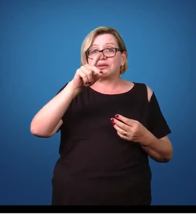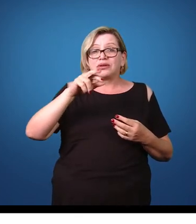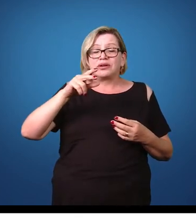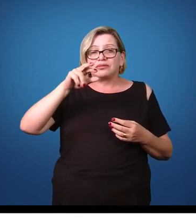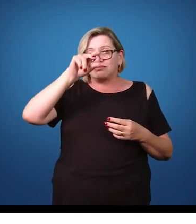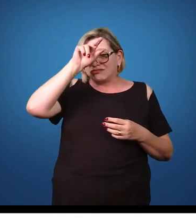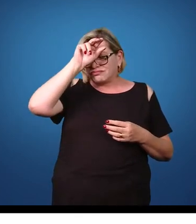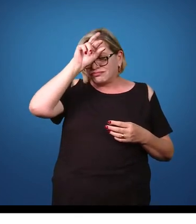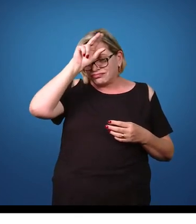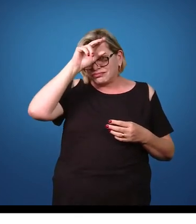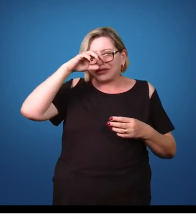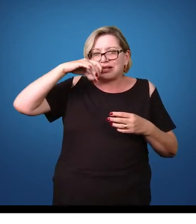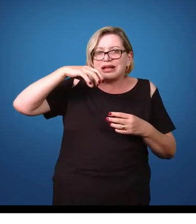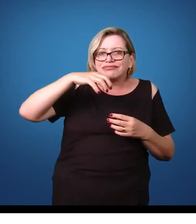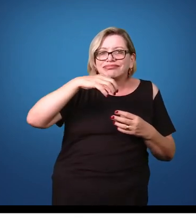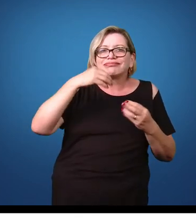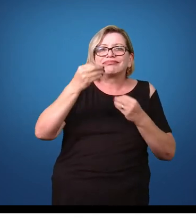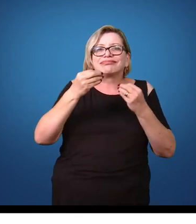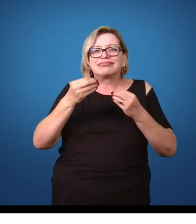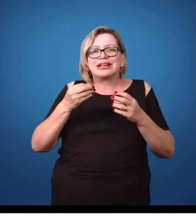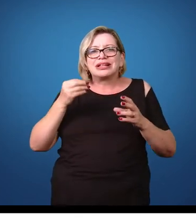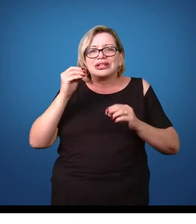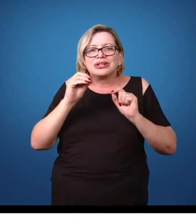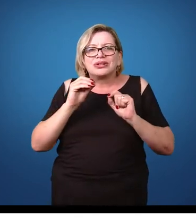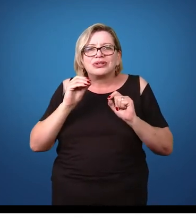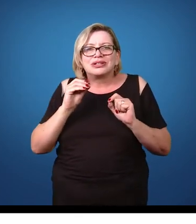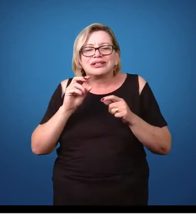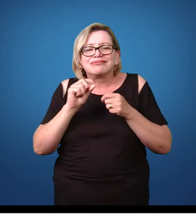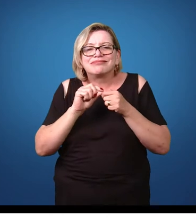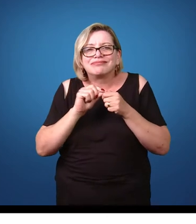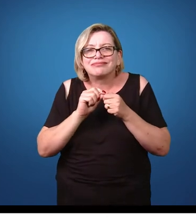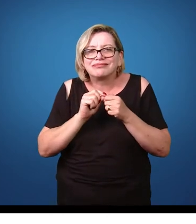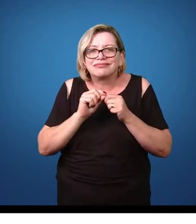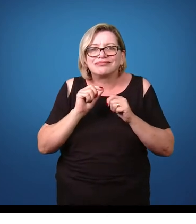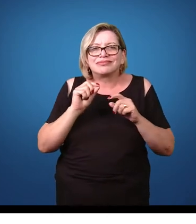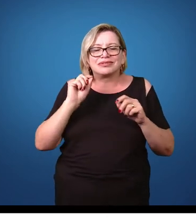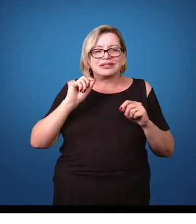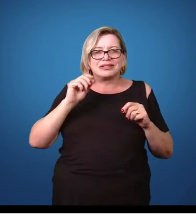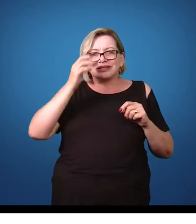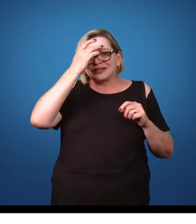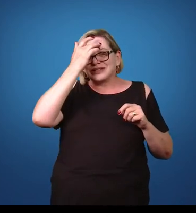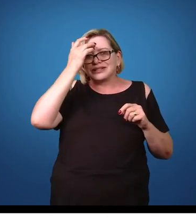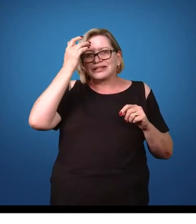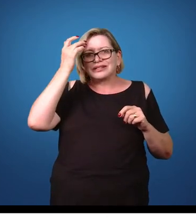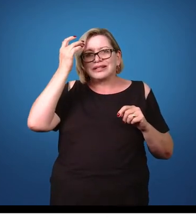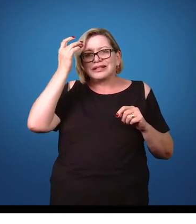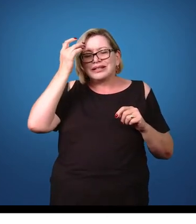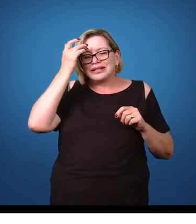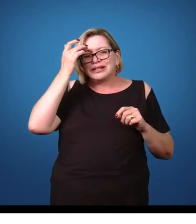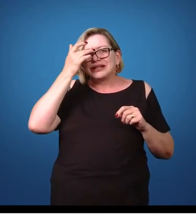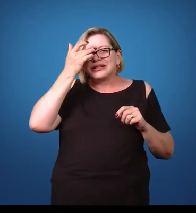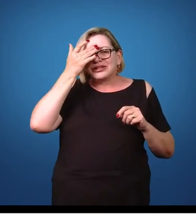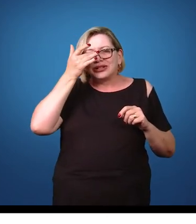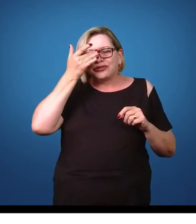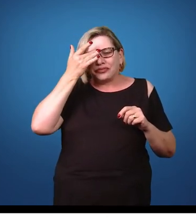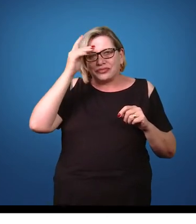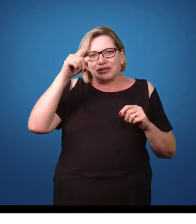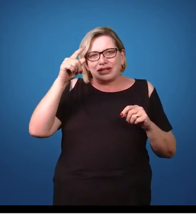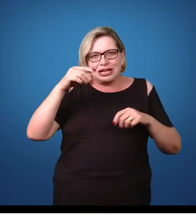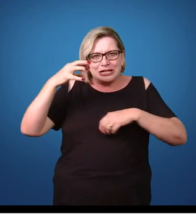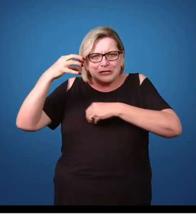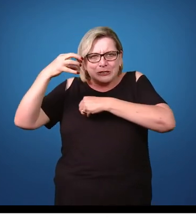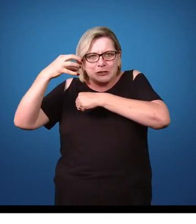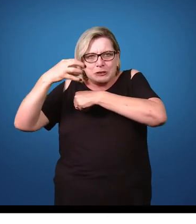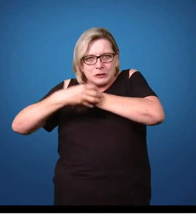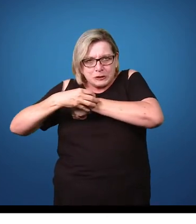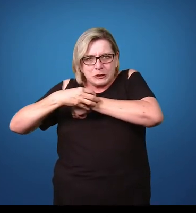são aracnídeos, e esses carrapatos, a principal injúria que ele pode causar no hospedeiro é o